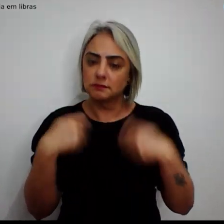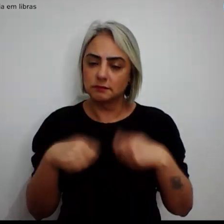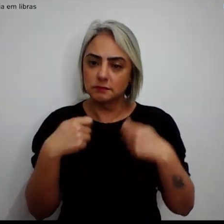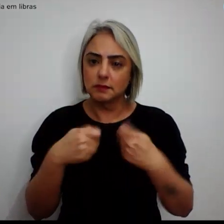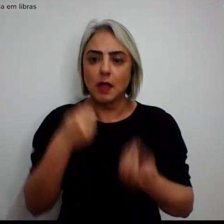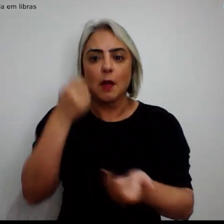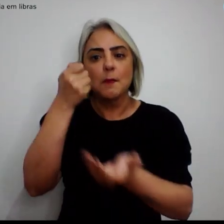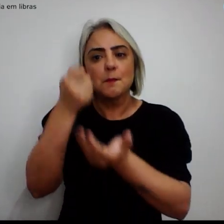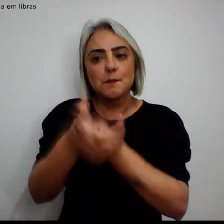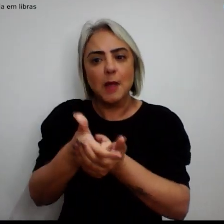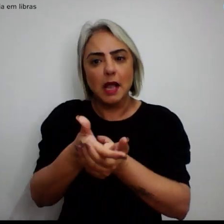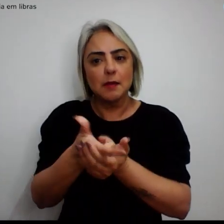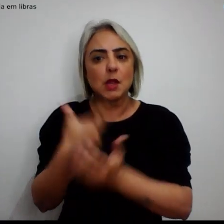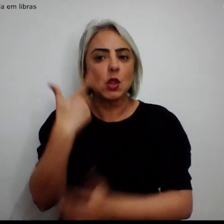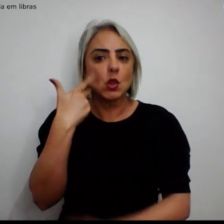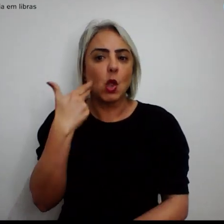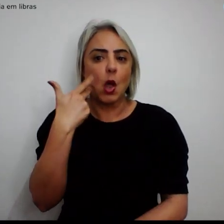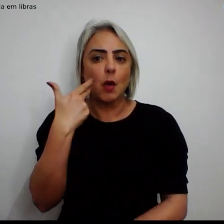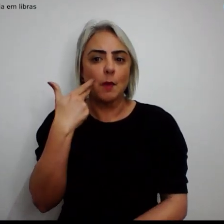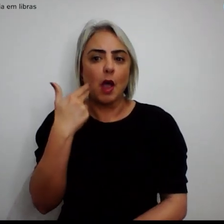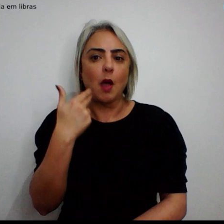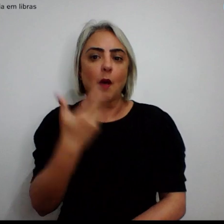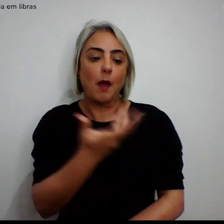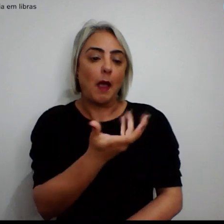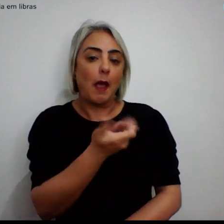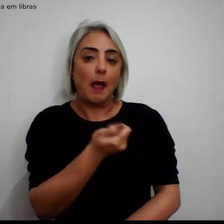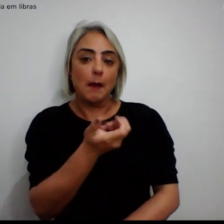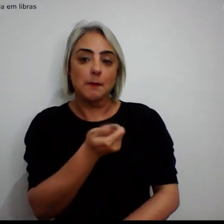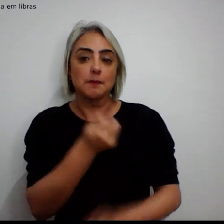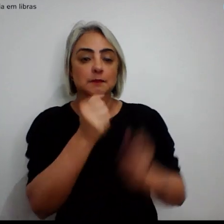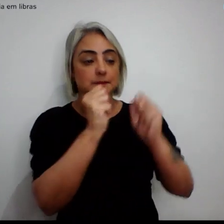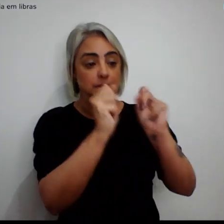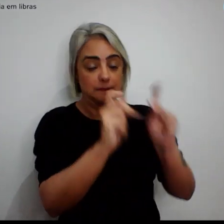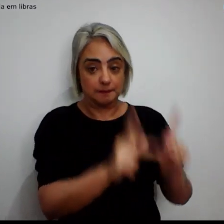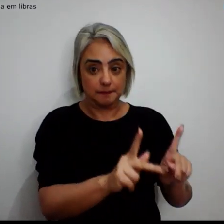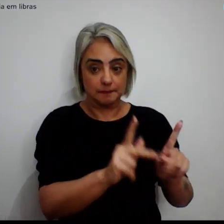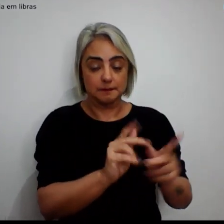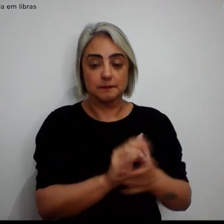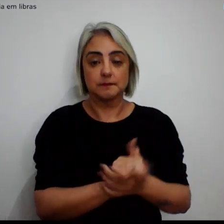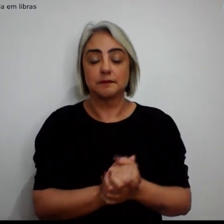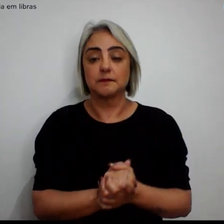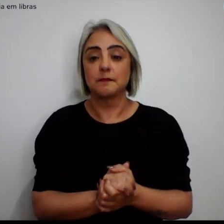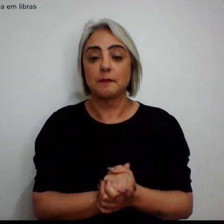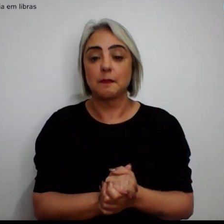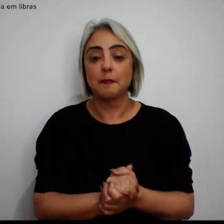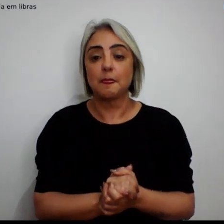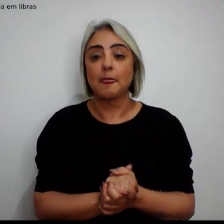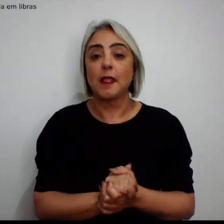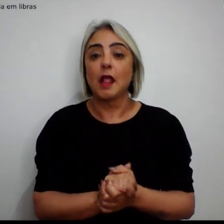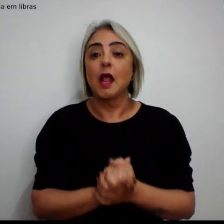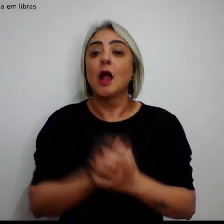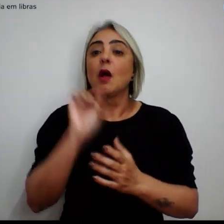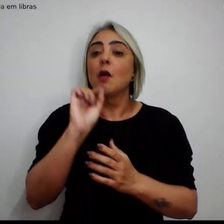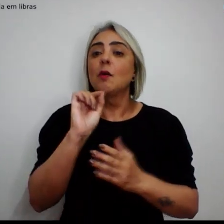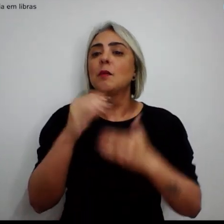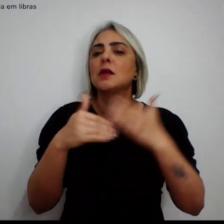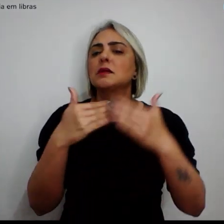pagamento regular de aposentadorias e pensões. O procedimento pode ser